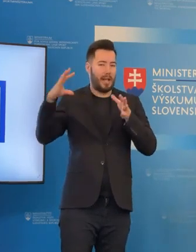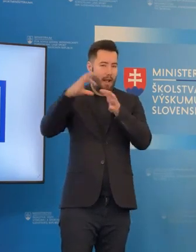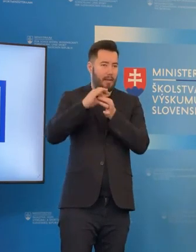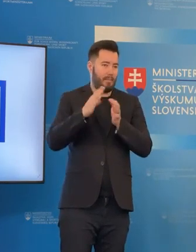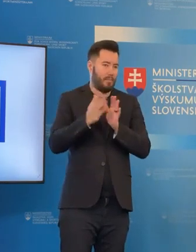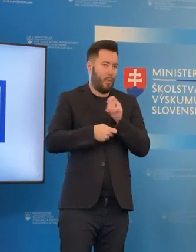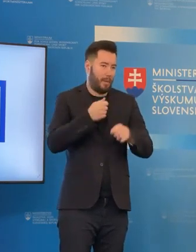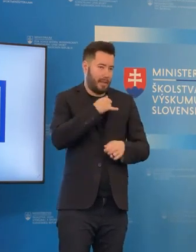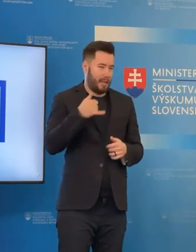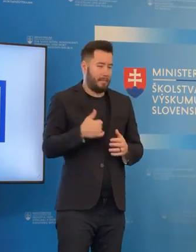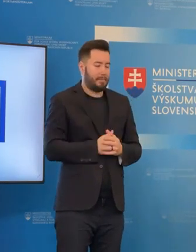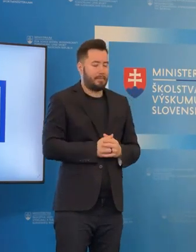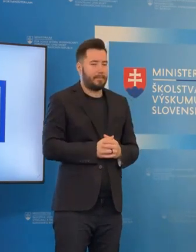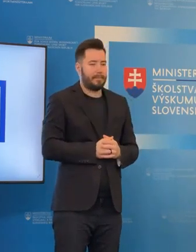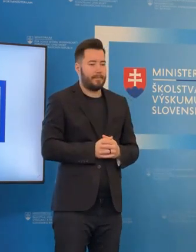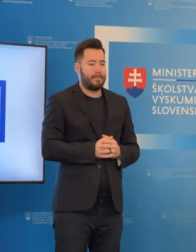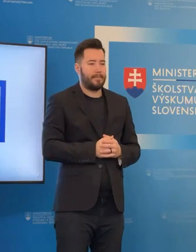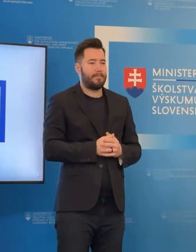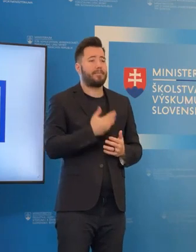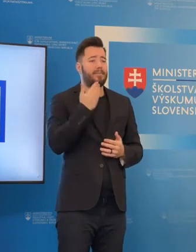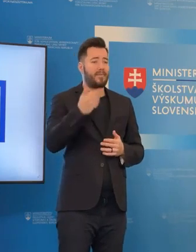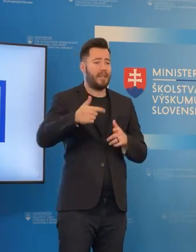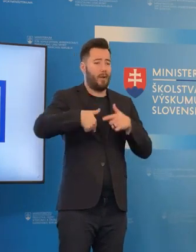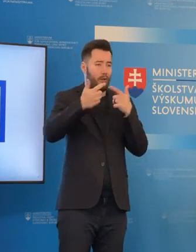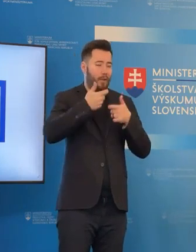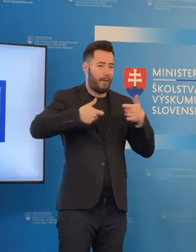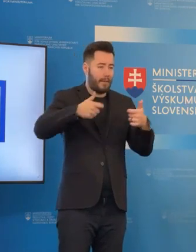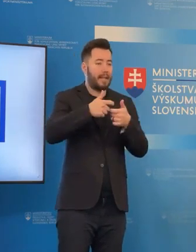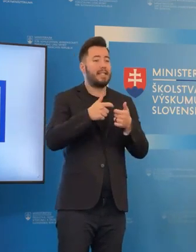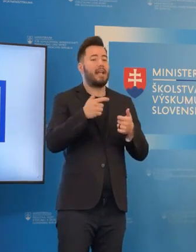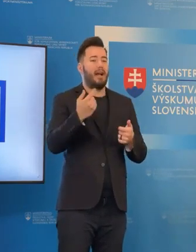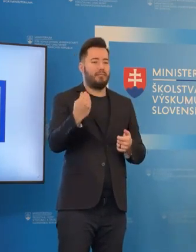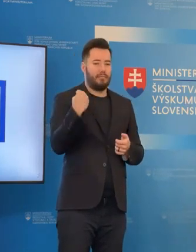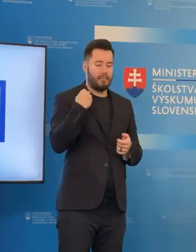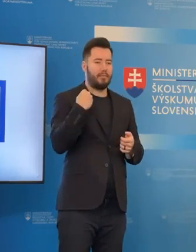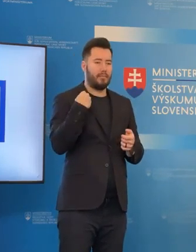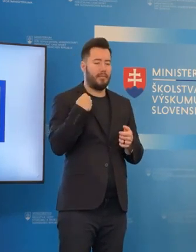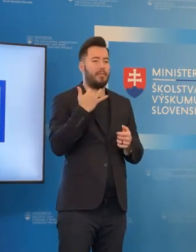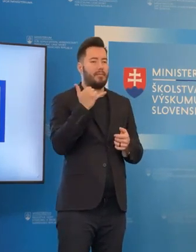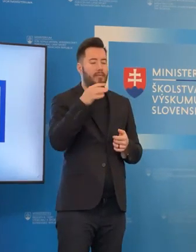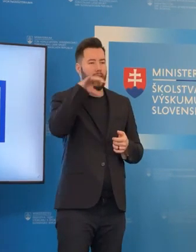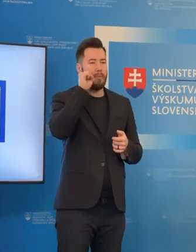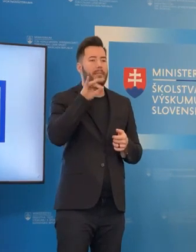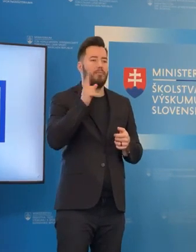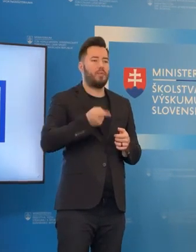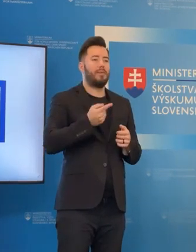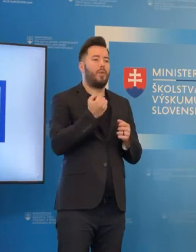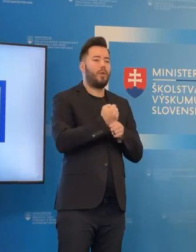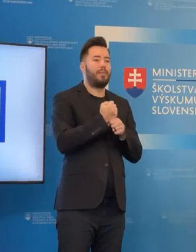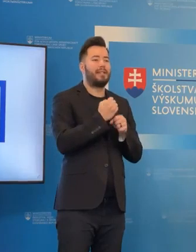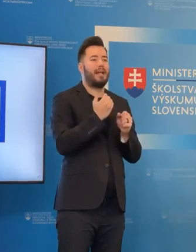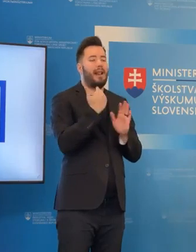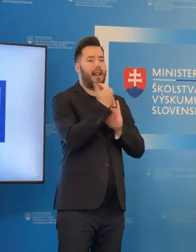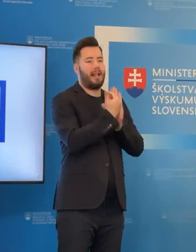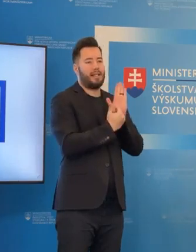týchto stretnutí vyplynuli aj nejaké legislatívne zmeny, ktoré je potrebné spraviť. Tá prvá časť z